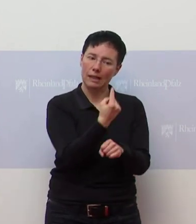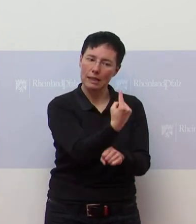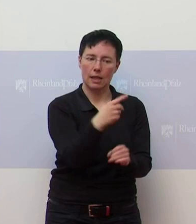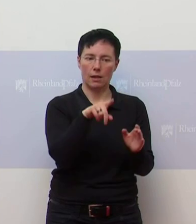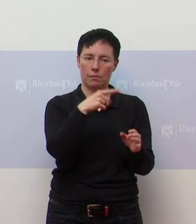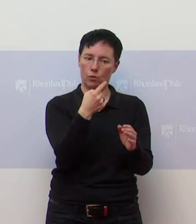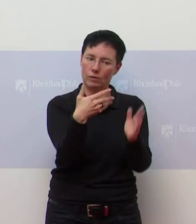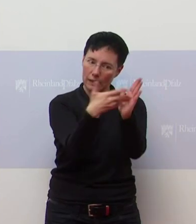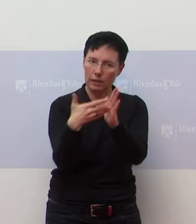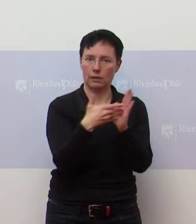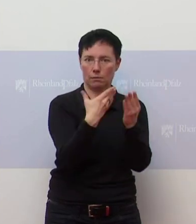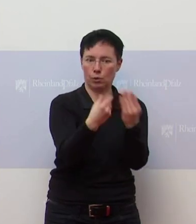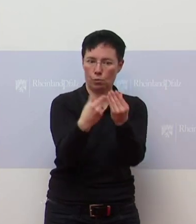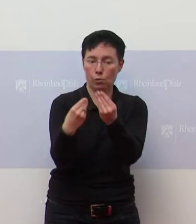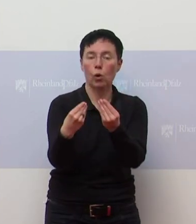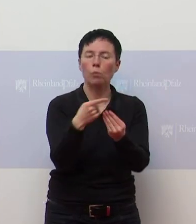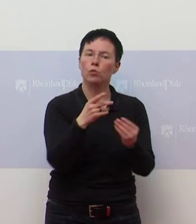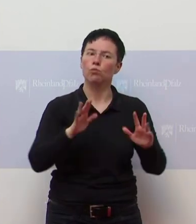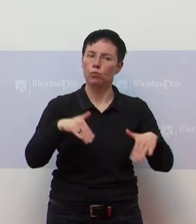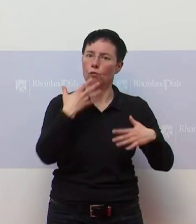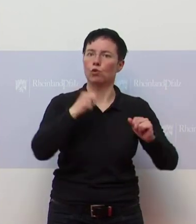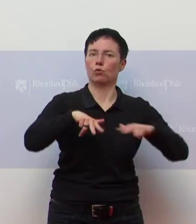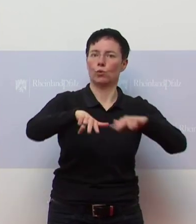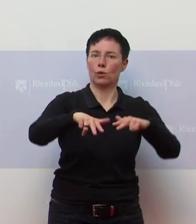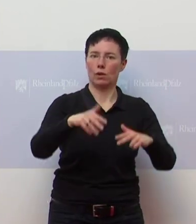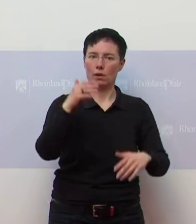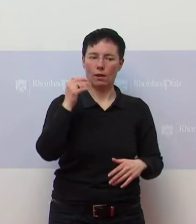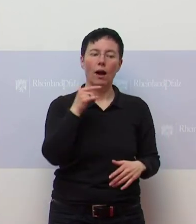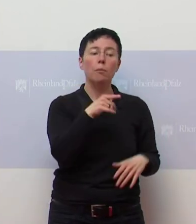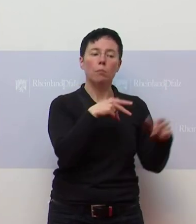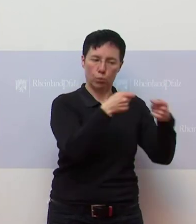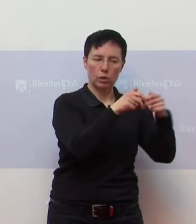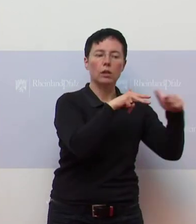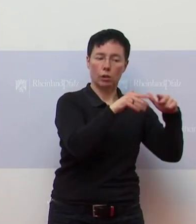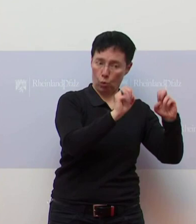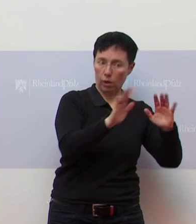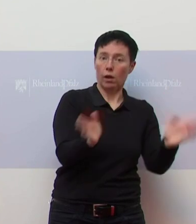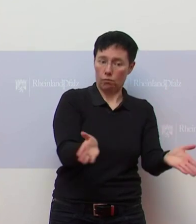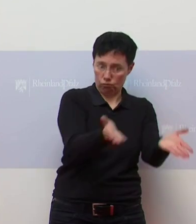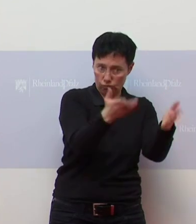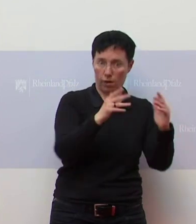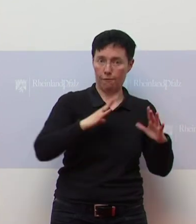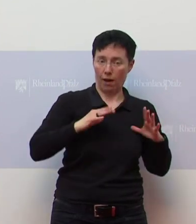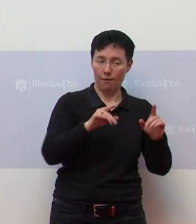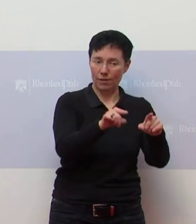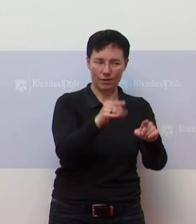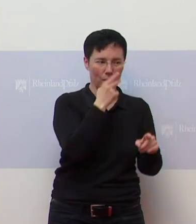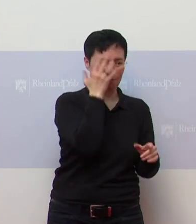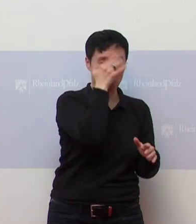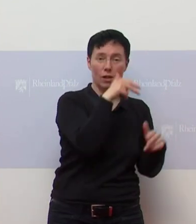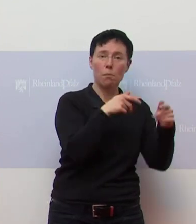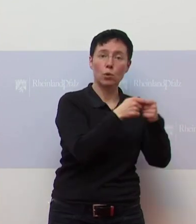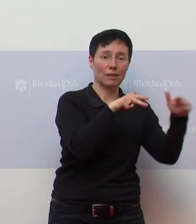Und in dem Sinne bleibt man im Gespräch und will dann nur regulatorisch tätig sein. Aber es wird man dann auch, wenn es eben nicht